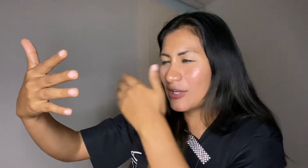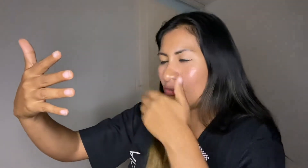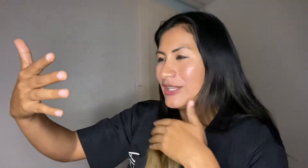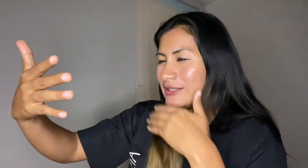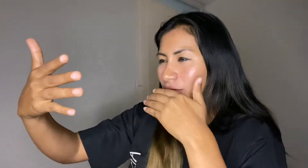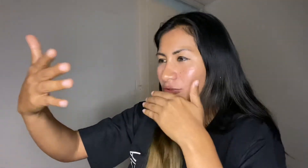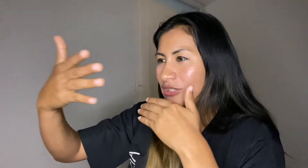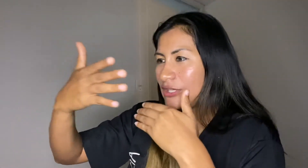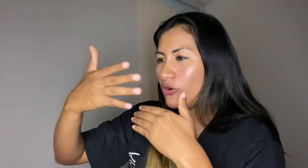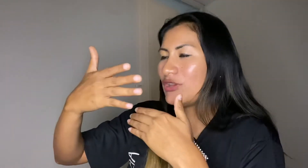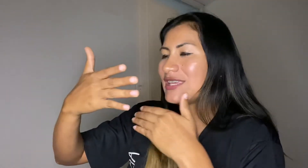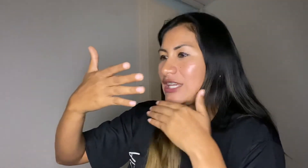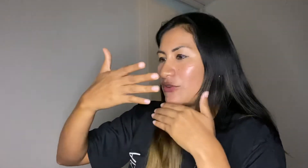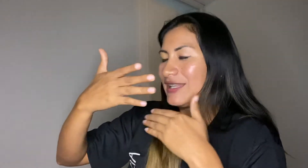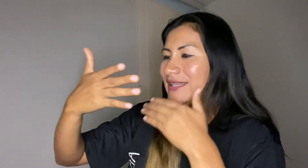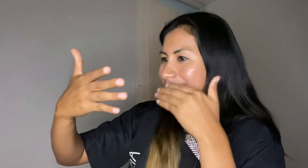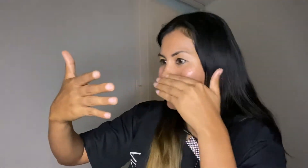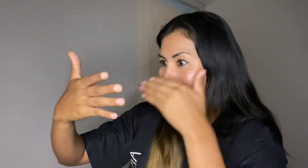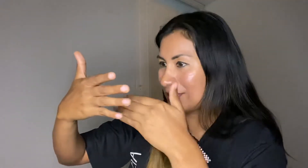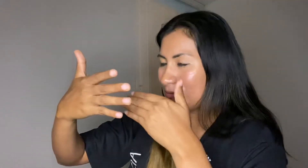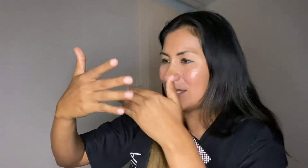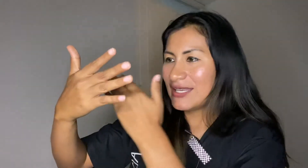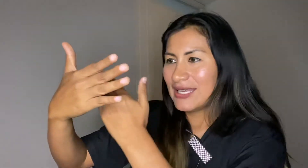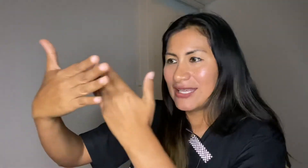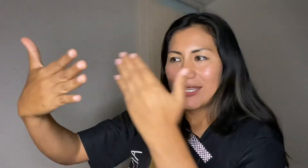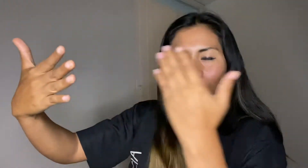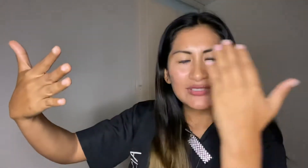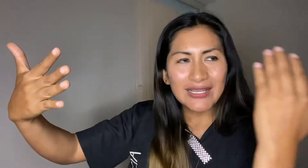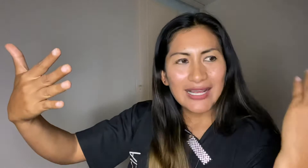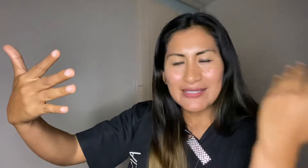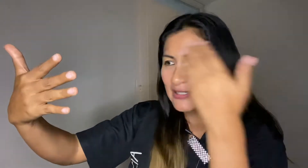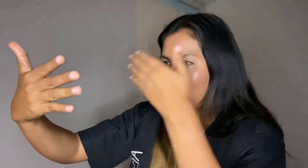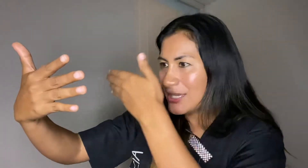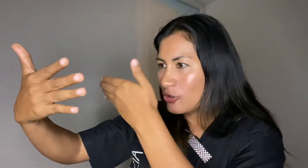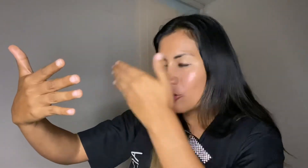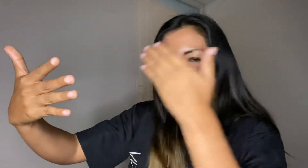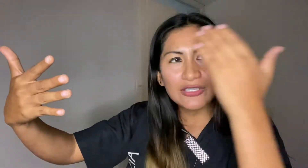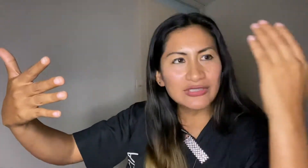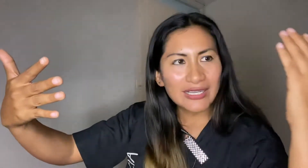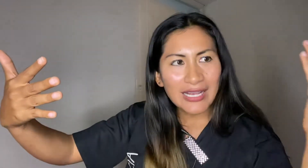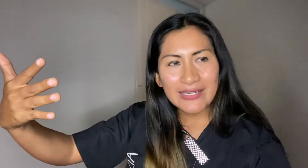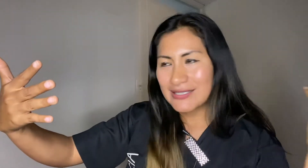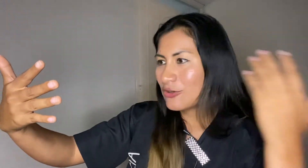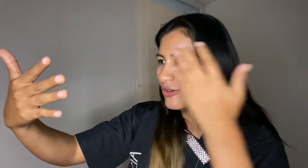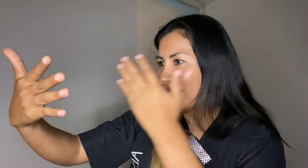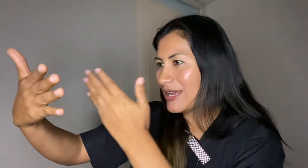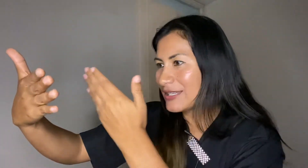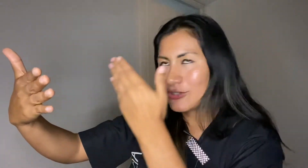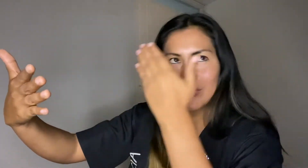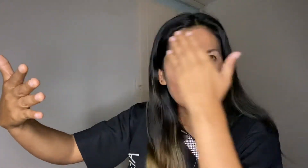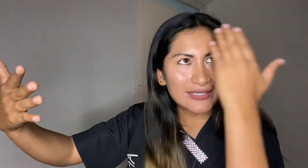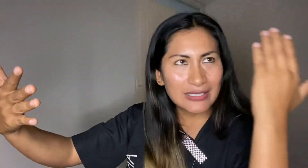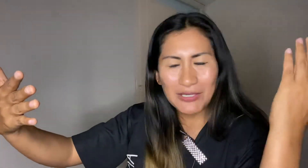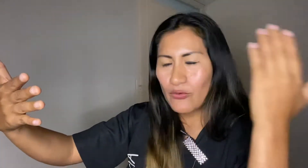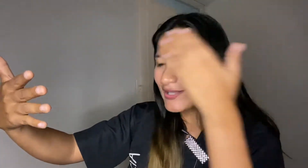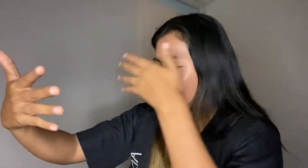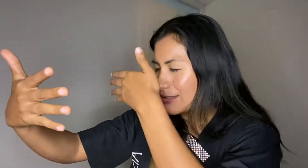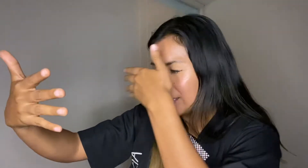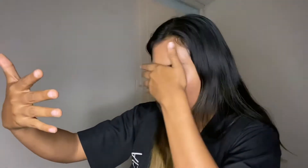conecte contigo y quiero que te acerques a mí. Quiero sacar ese miedo, quiero sacar esa cólera, quiero sacar esa vergüenza, quiero